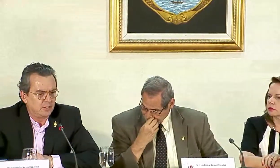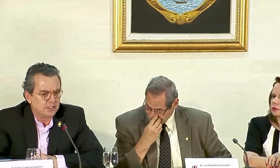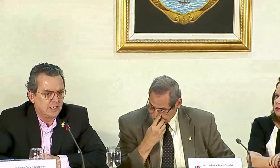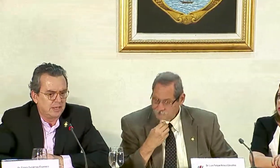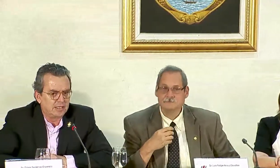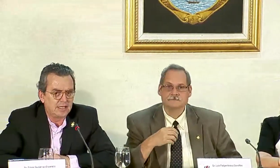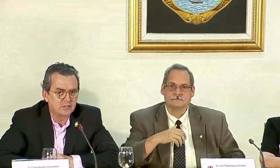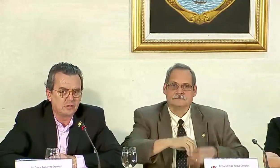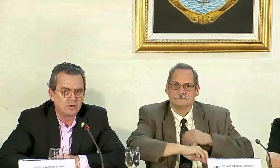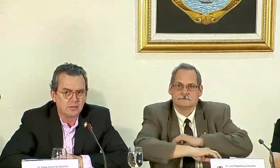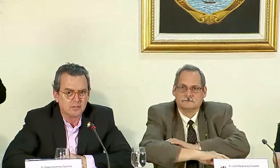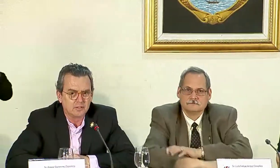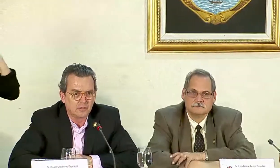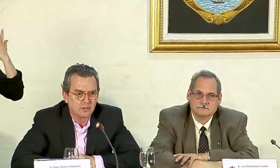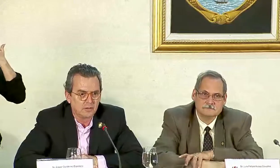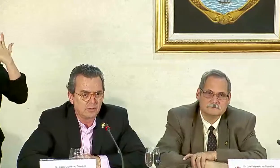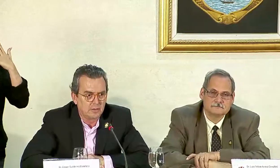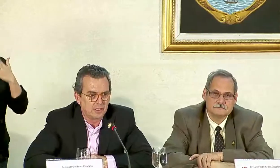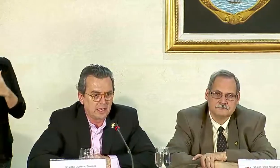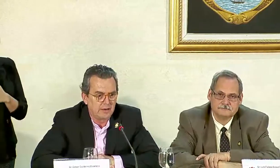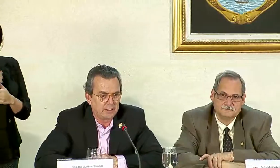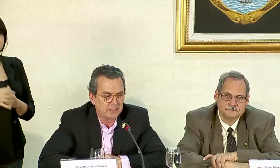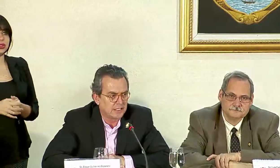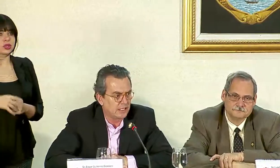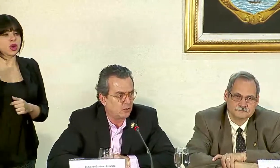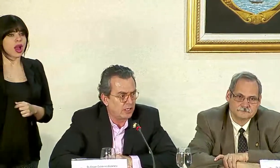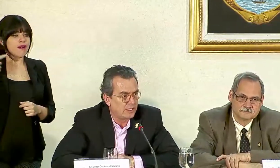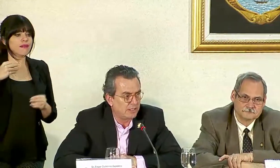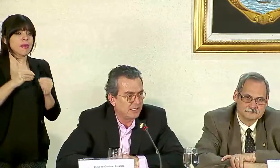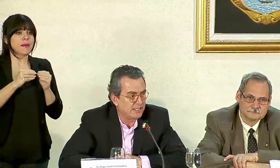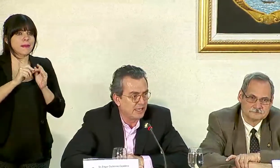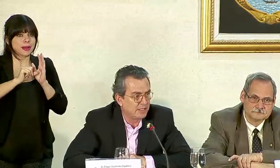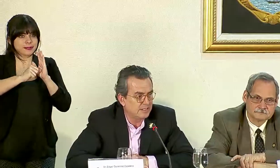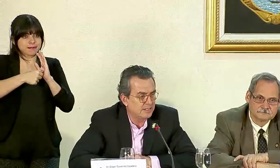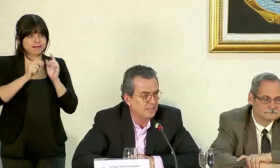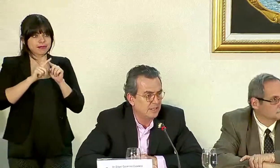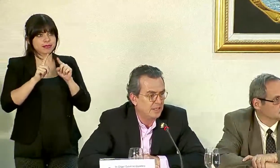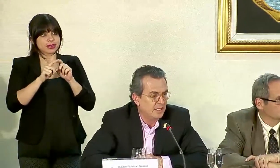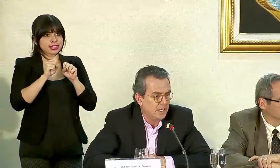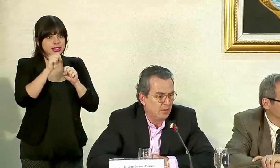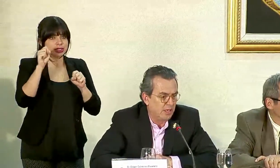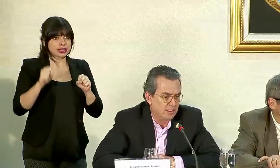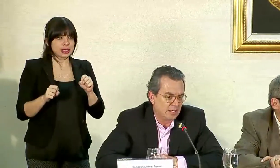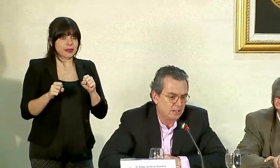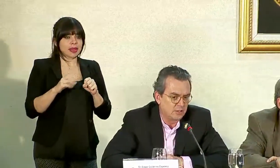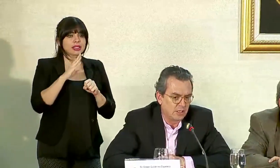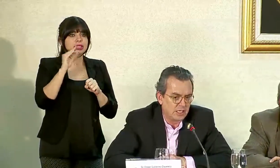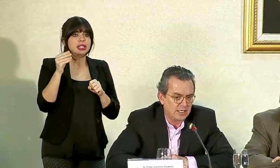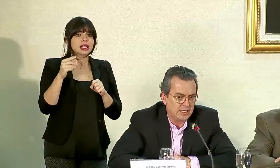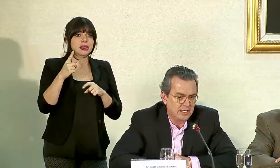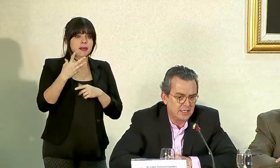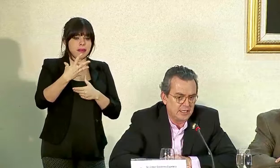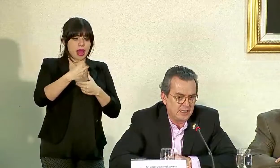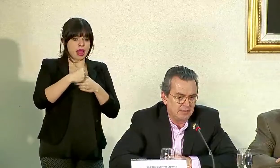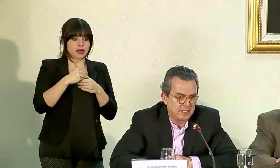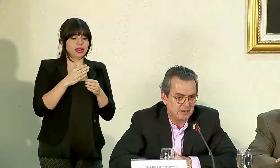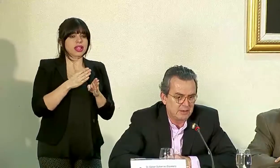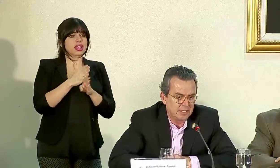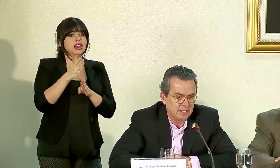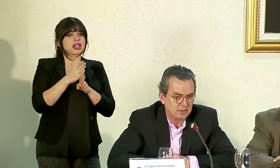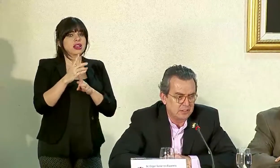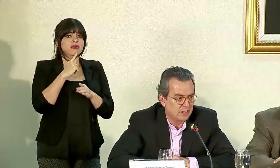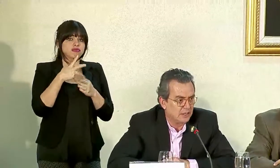Las variaciones climáticas son cada vez más acentuadas y más extremas y van dentro de la línea de,